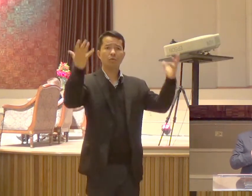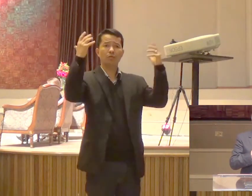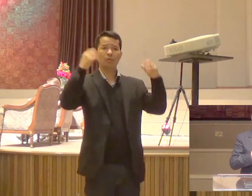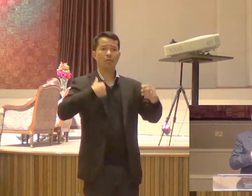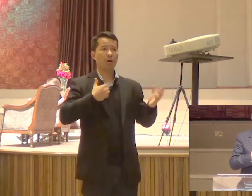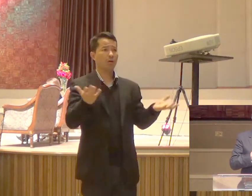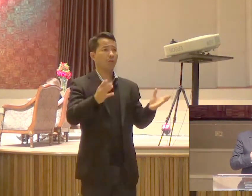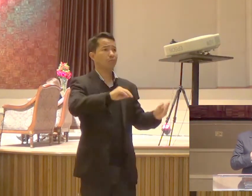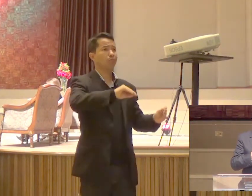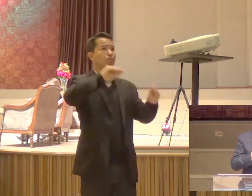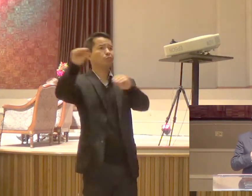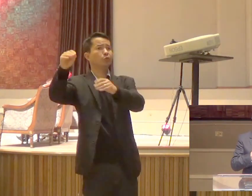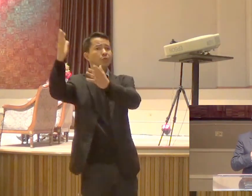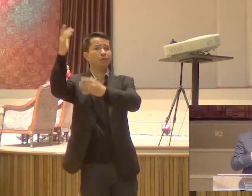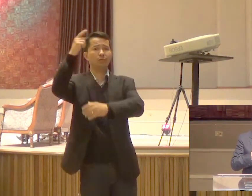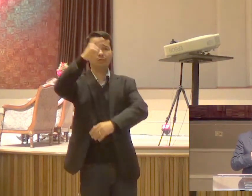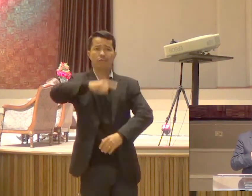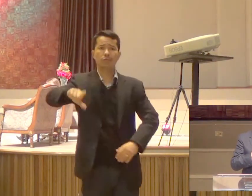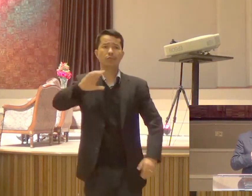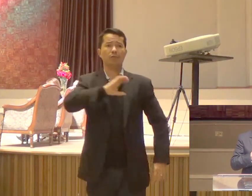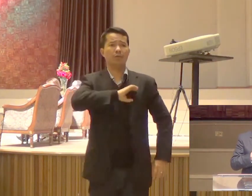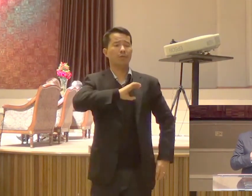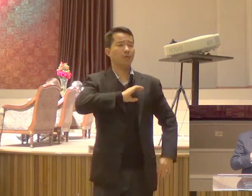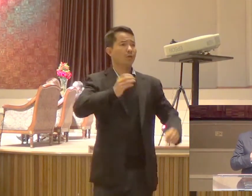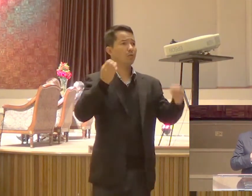Aqui ficamos E agora voltamos